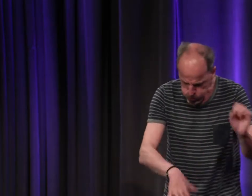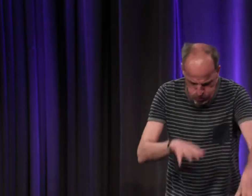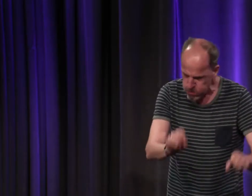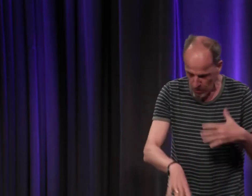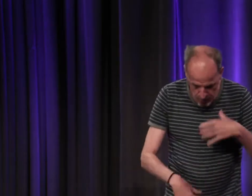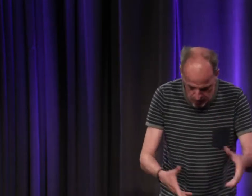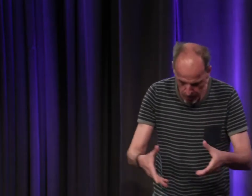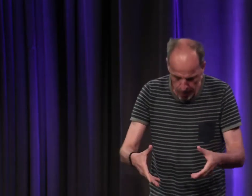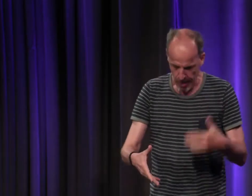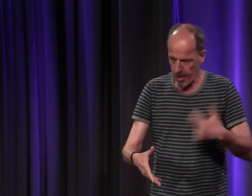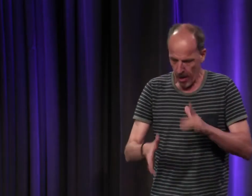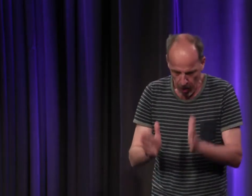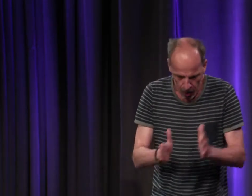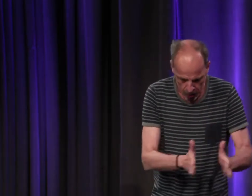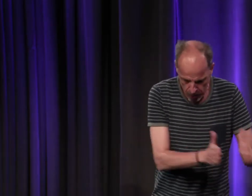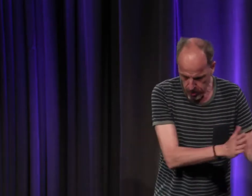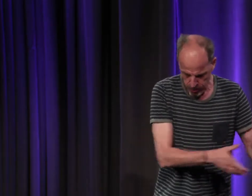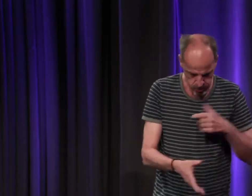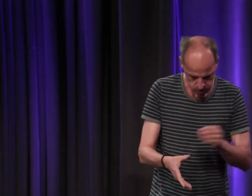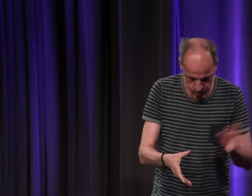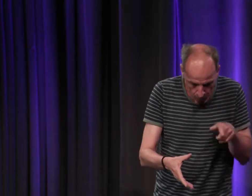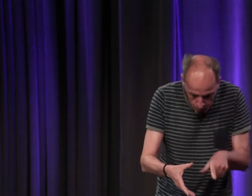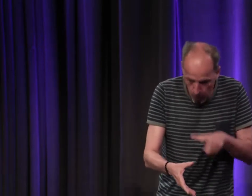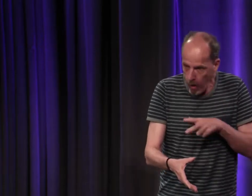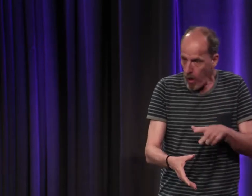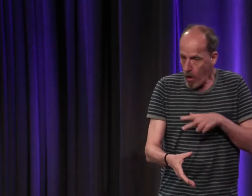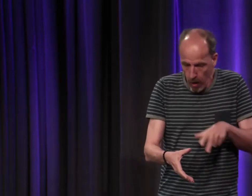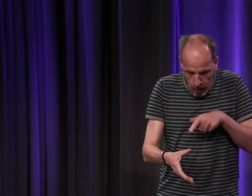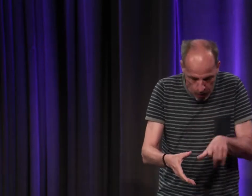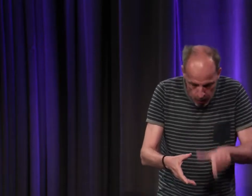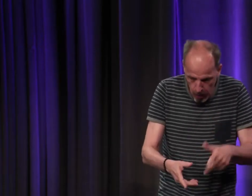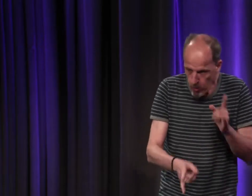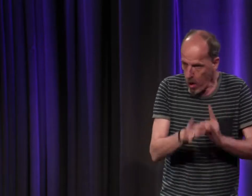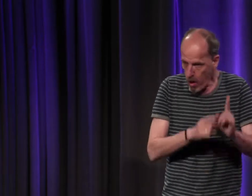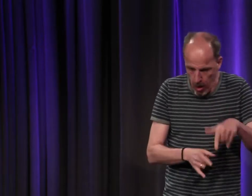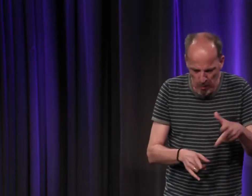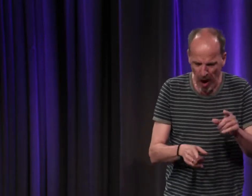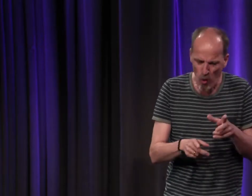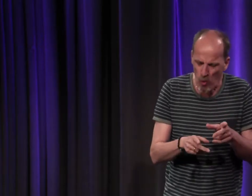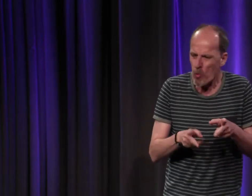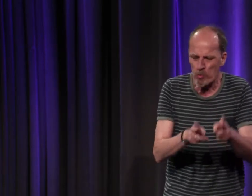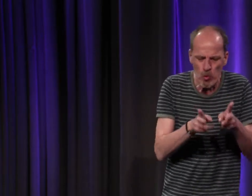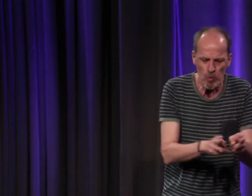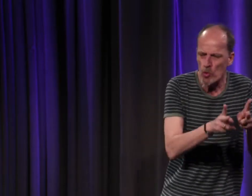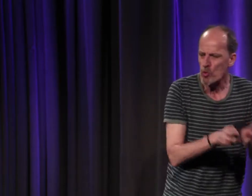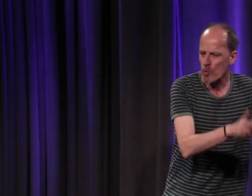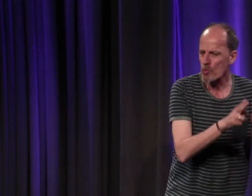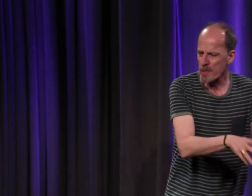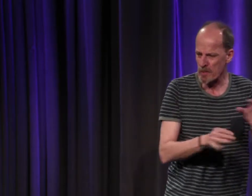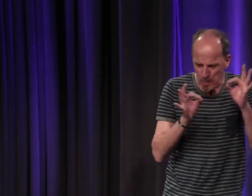et j'ai retrouvé des vieux livres où on avait découvert à l'époque énormément de traces sur l'histoire des sourds mais